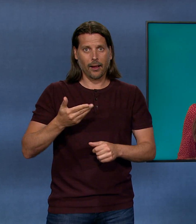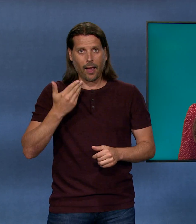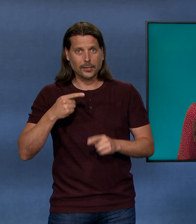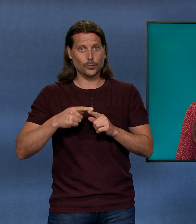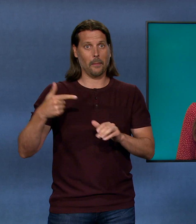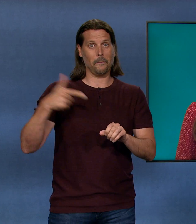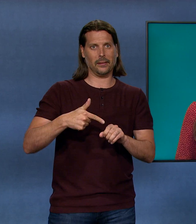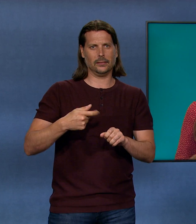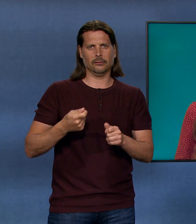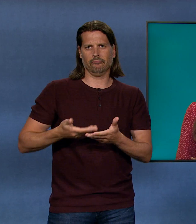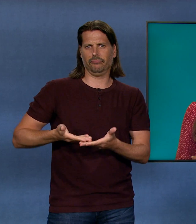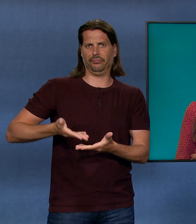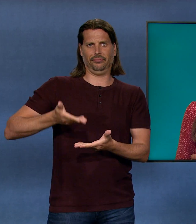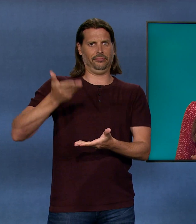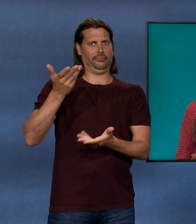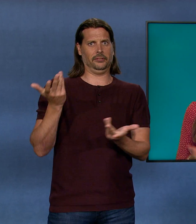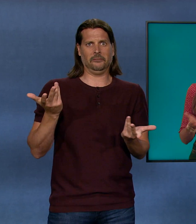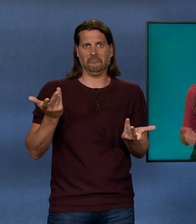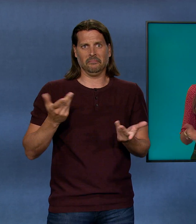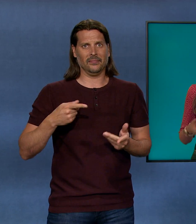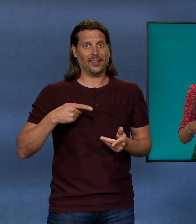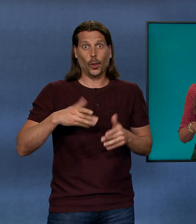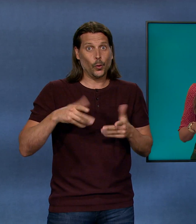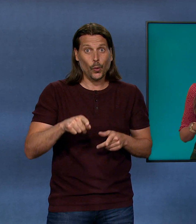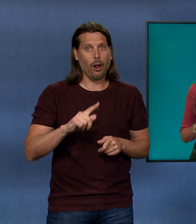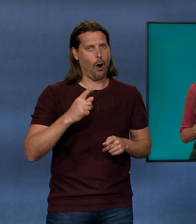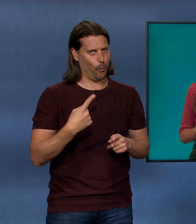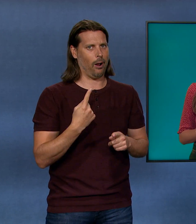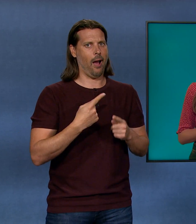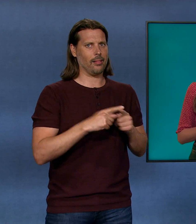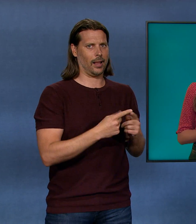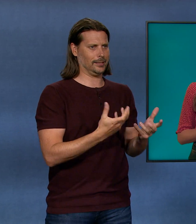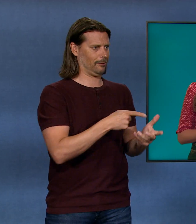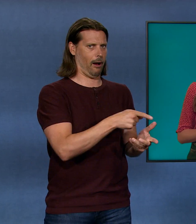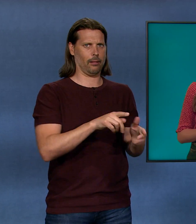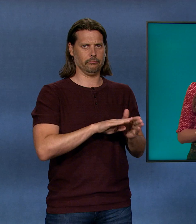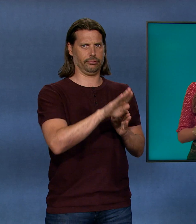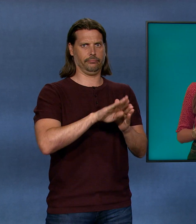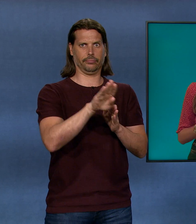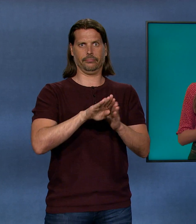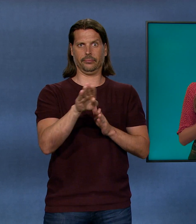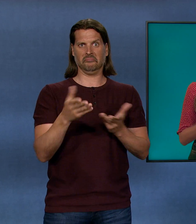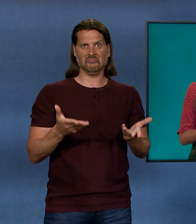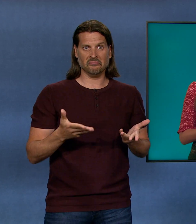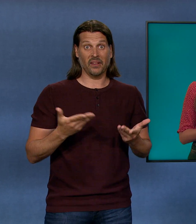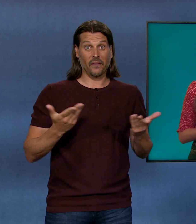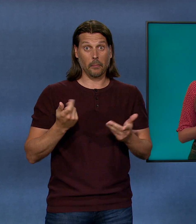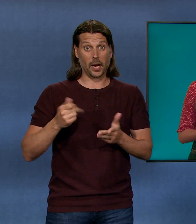Jahr wirklich viel teurer geworden. Und nicht nur das, sondern auch ganz viele andere Sachen. Wenn die Preise steigen, dann